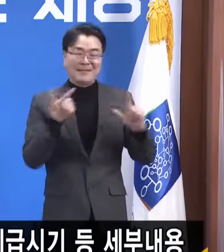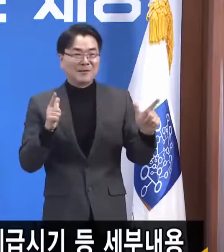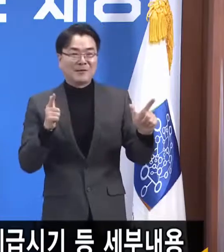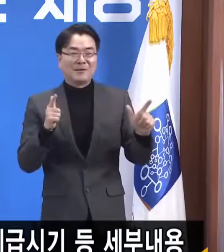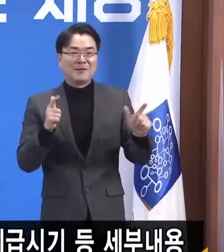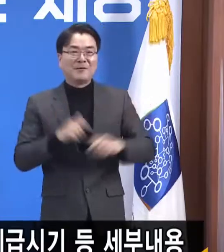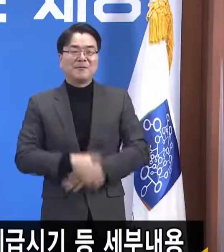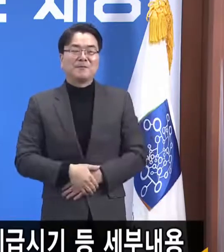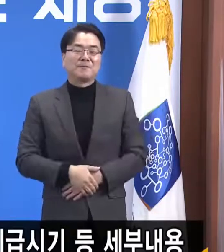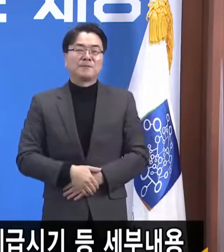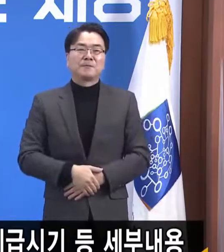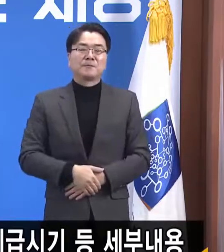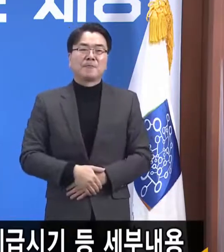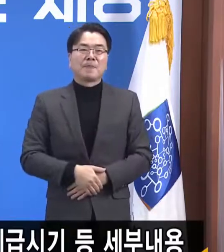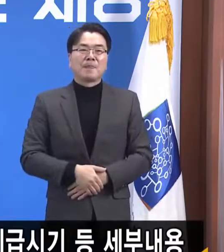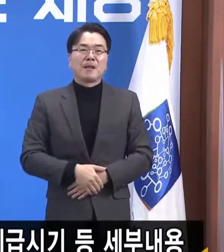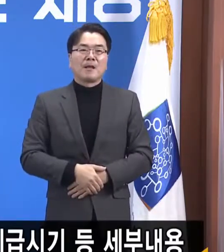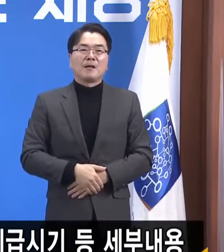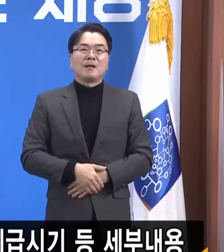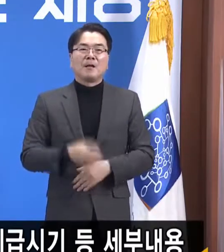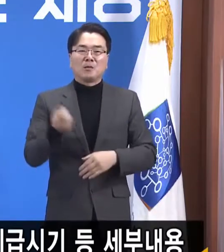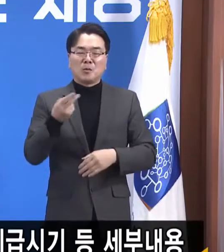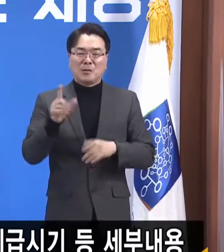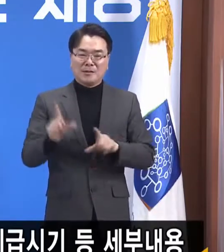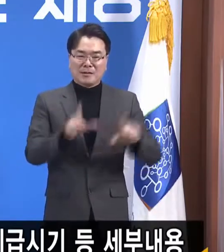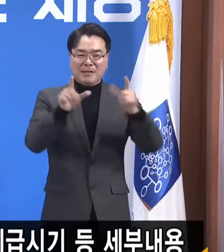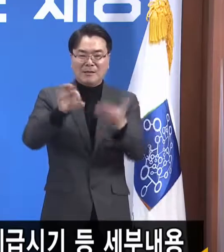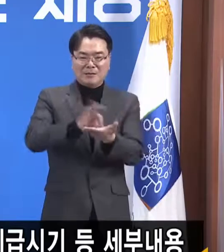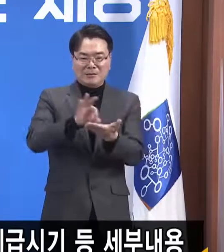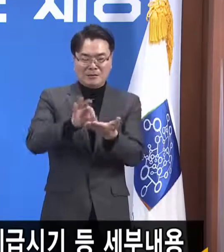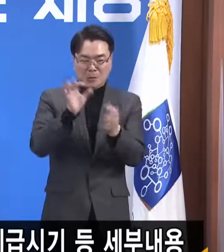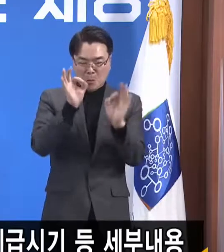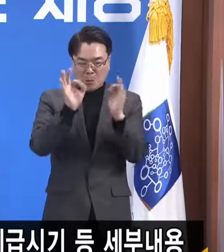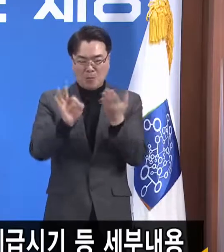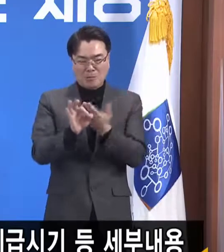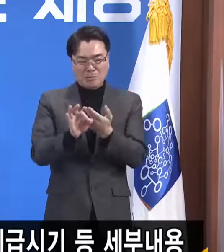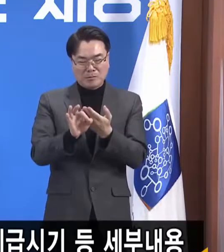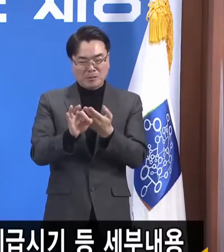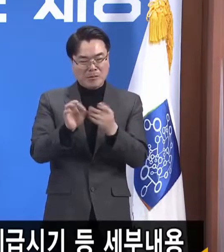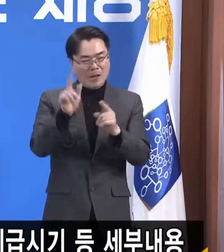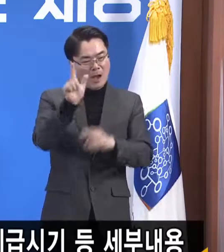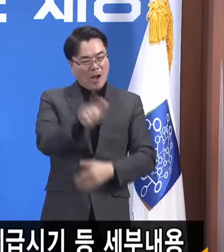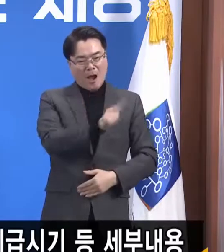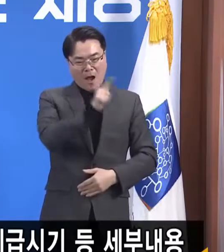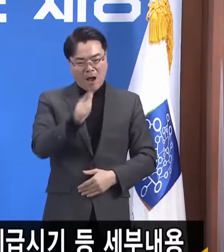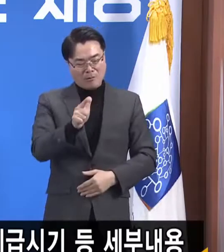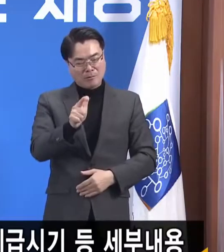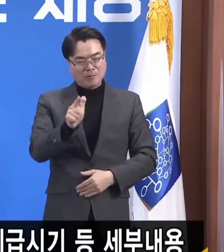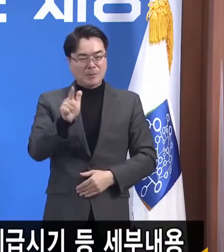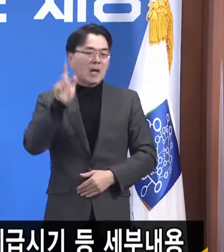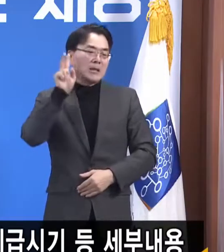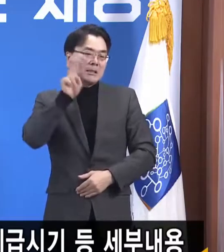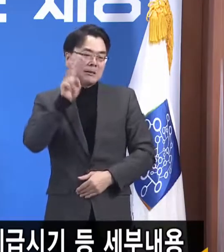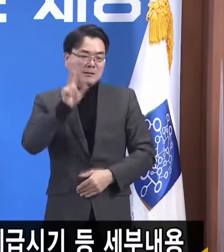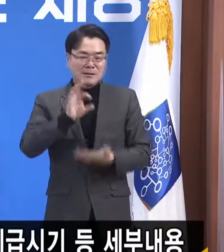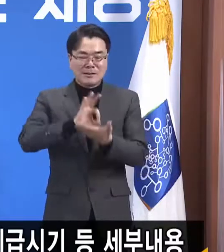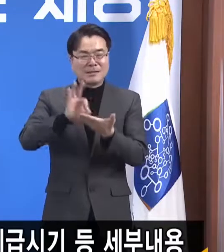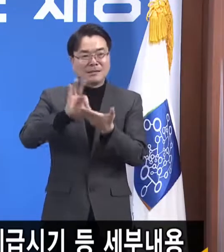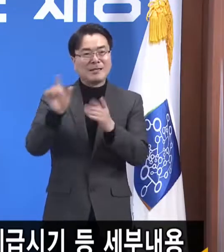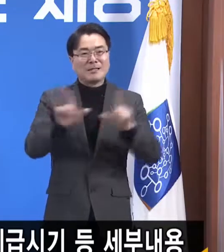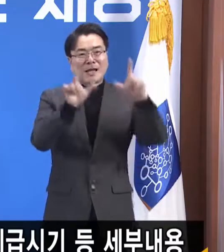이게 생활비로 따지면 하루 이틀 분 생활비에, 가족 단위로 따지면 하루 이틀 분 생활비에 불과할 텐데